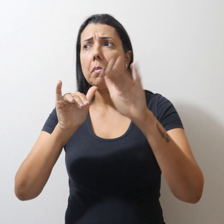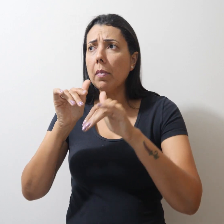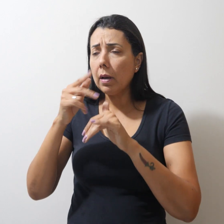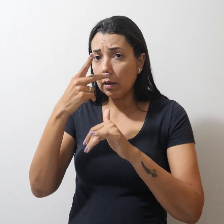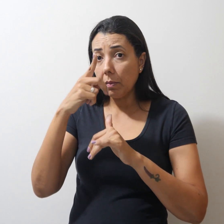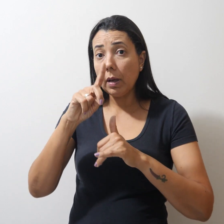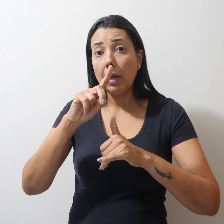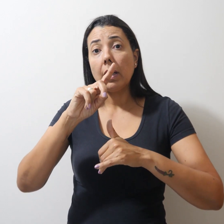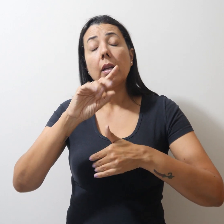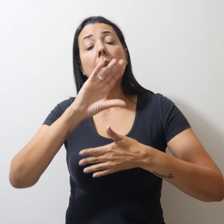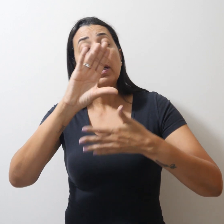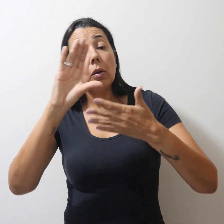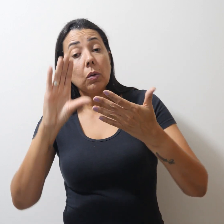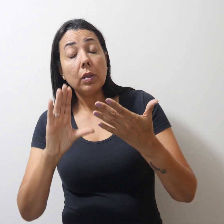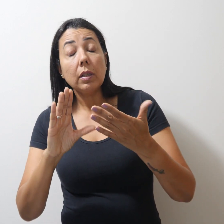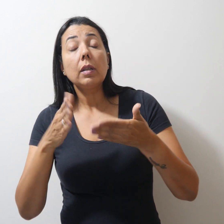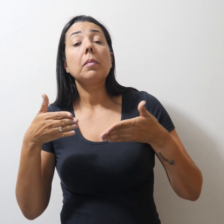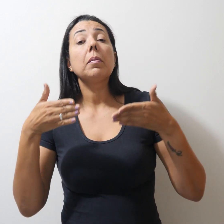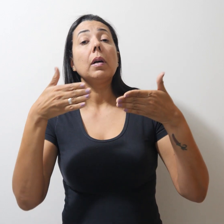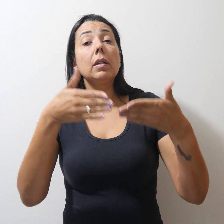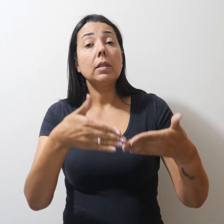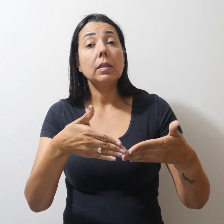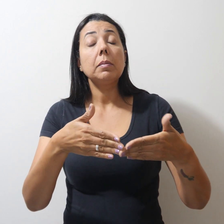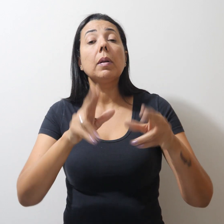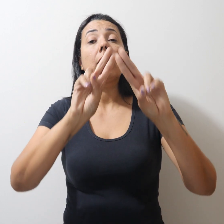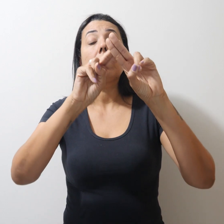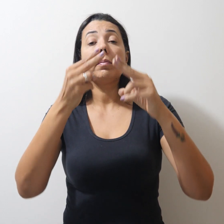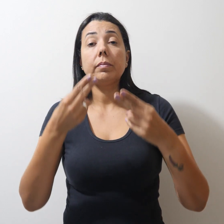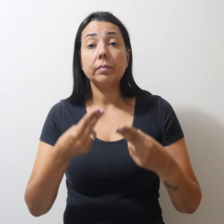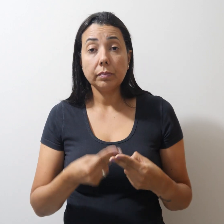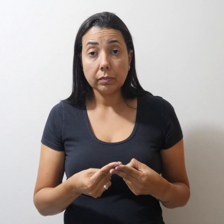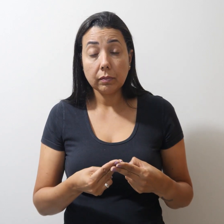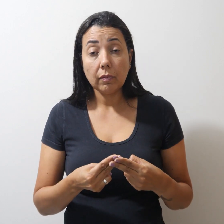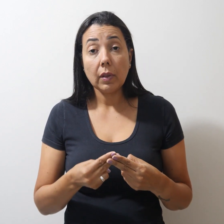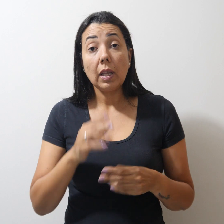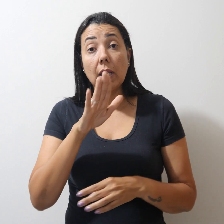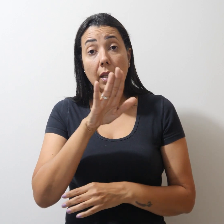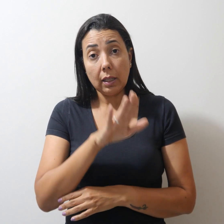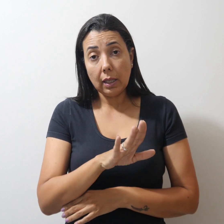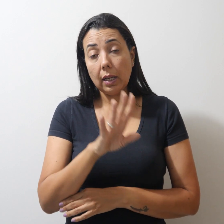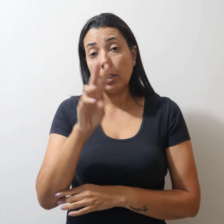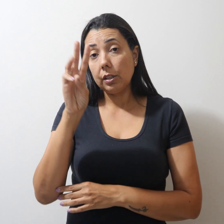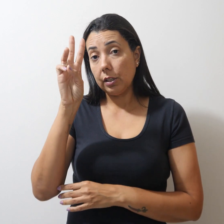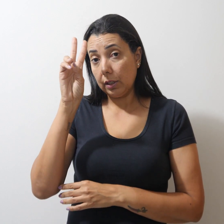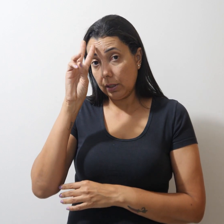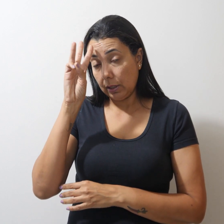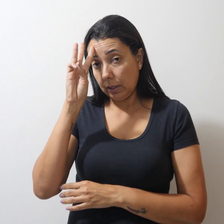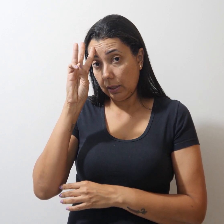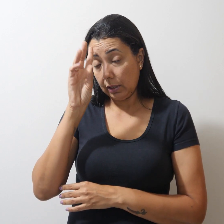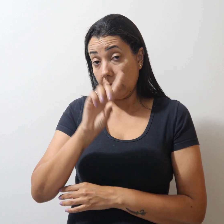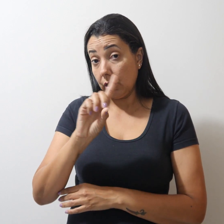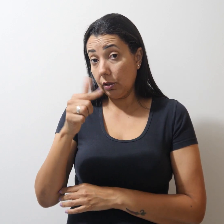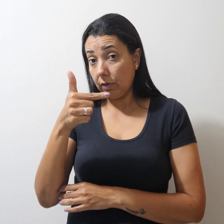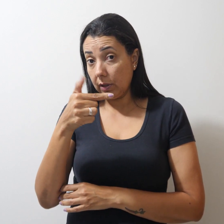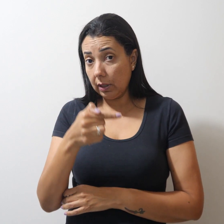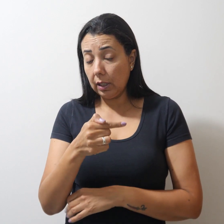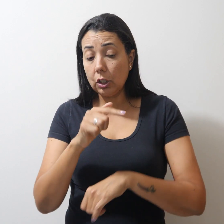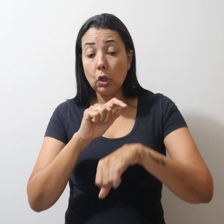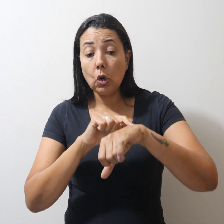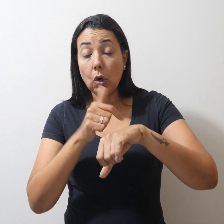a categoria compareça à Câmara Legislativa na tarde desta terça-feira 27 às 15 horas,